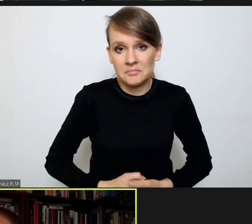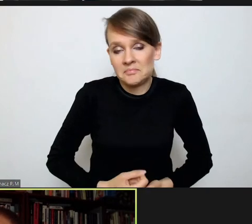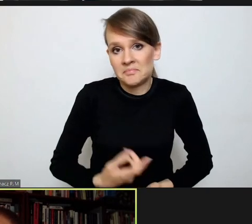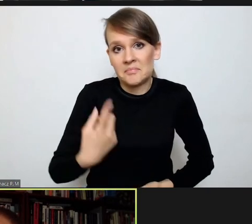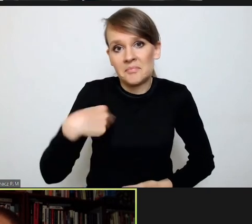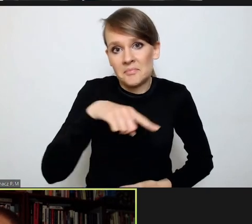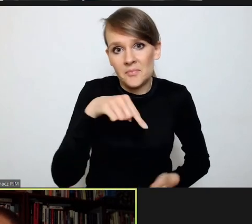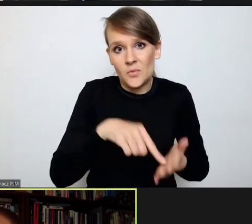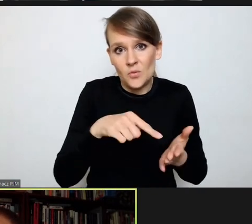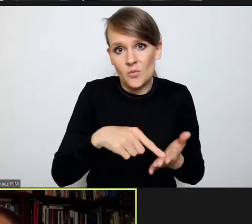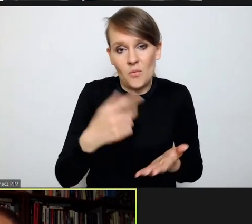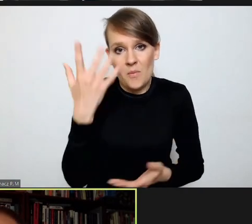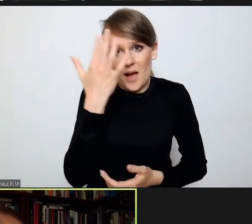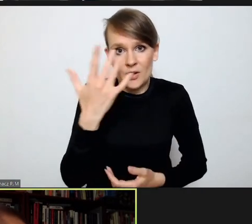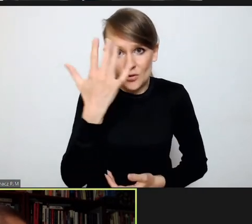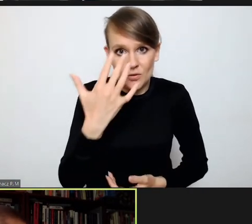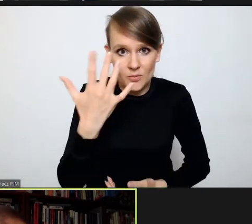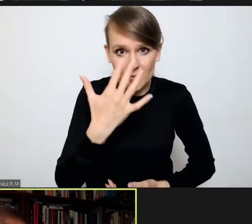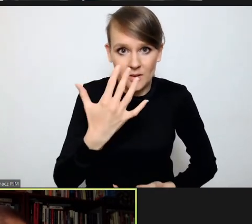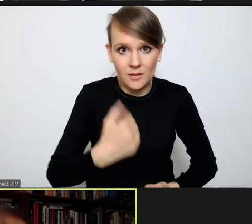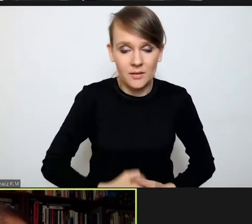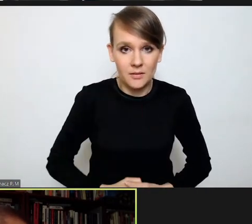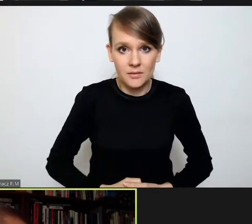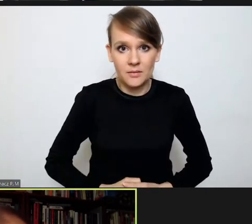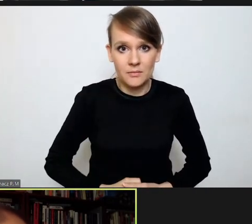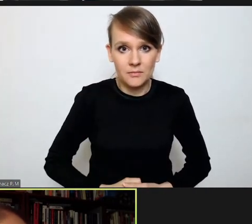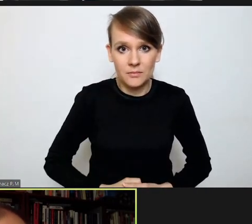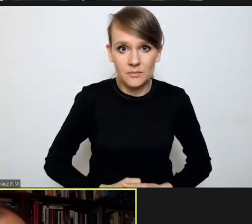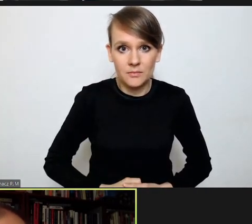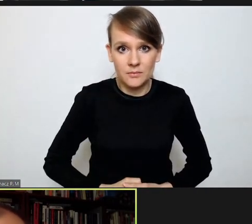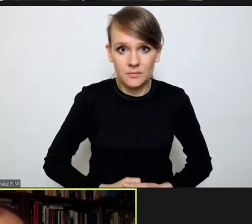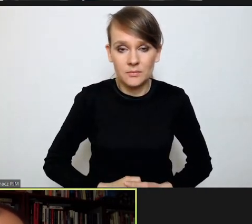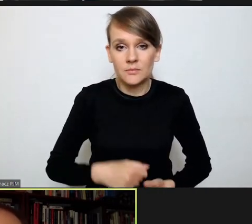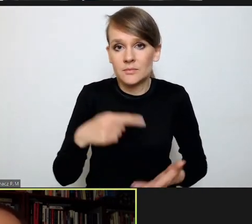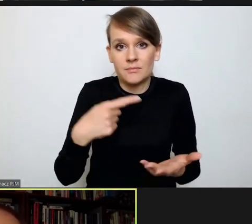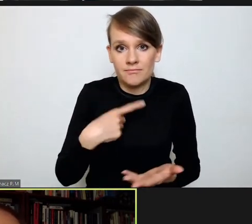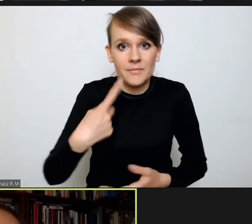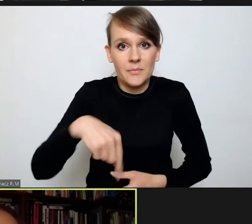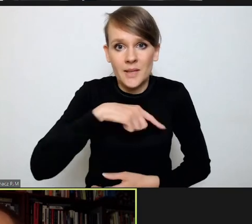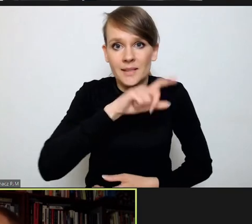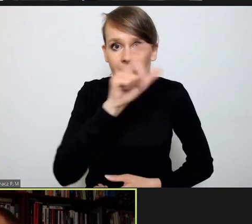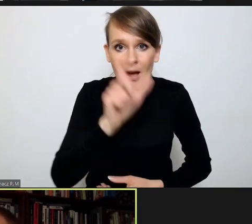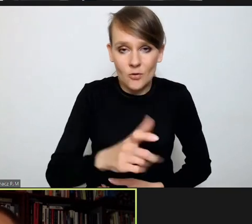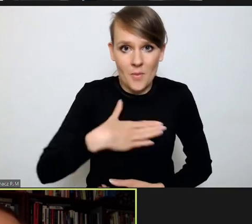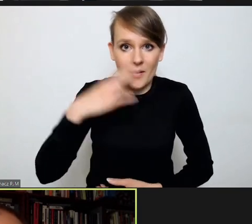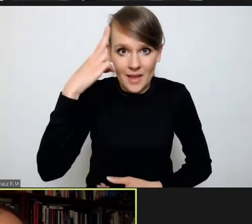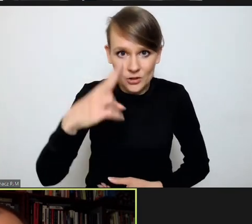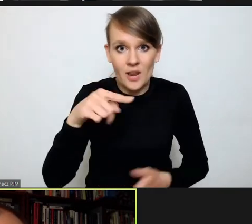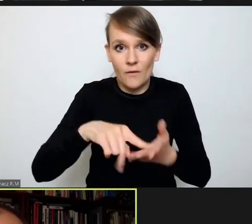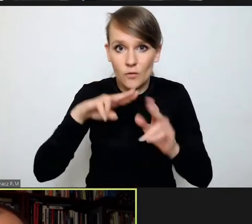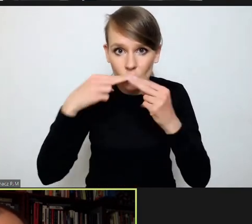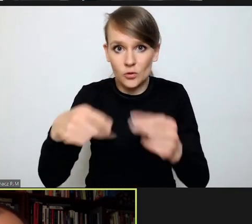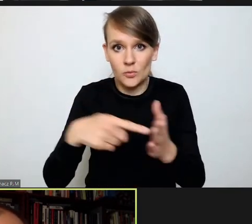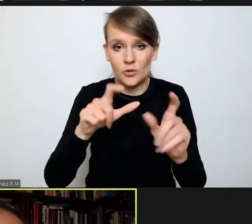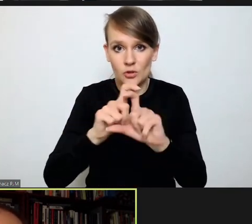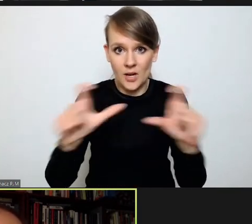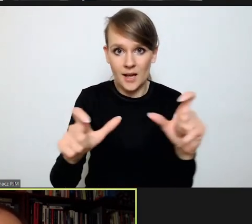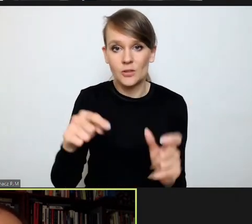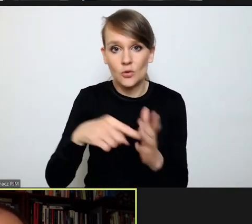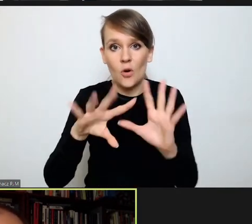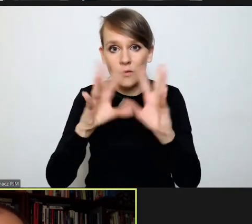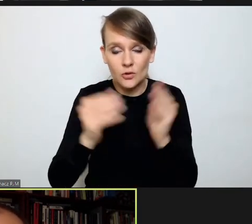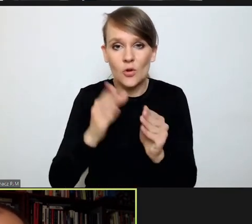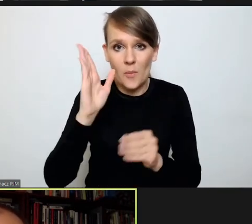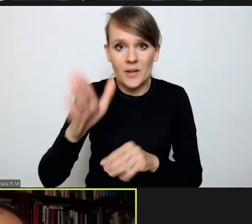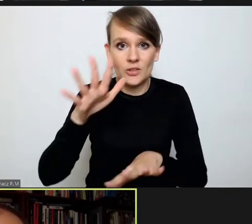marzenie, do którego gdzieś nas głęboko tkwi. To znaczy, my cały czas, mam nadzieję, że wrócimy do takich czasów, kiedy to wszystko będzie traktowane